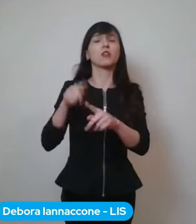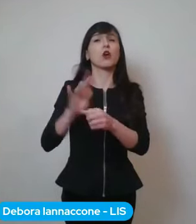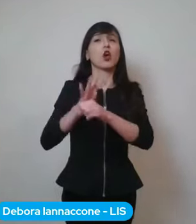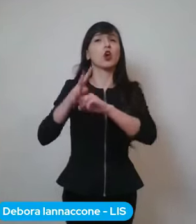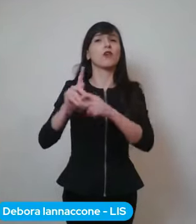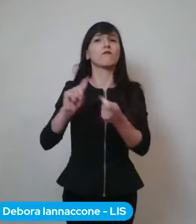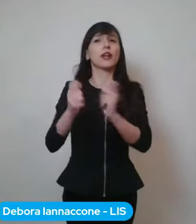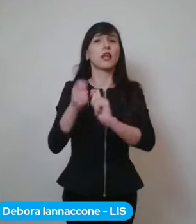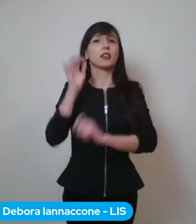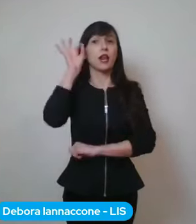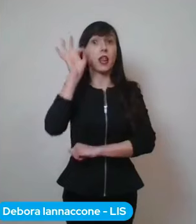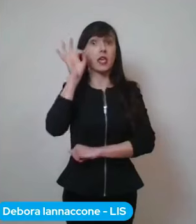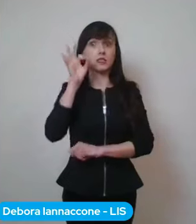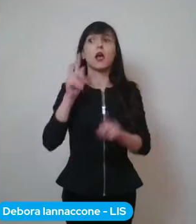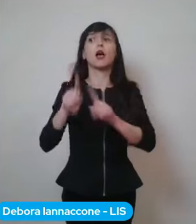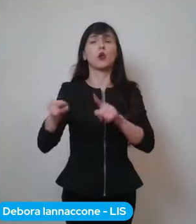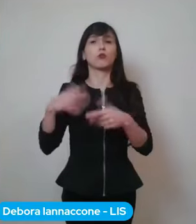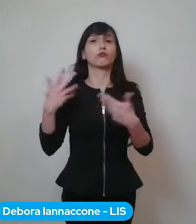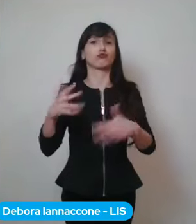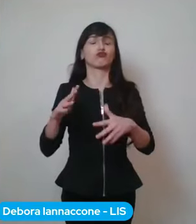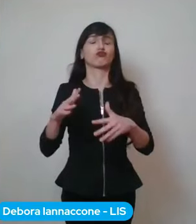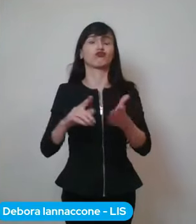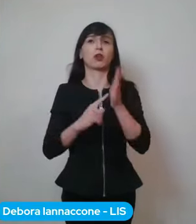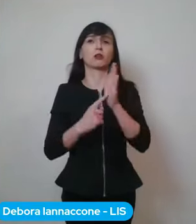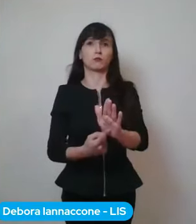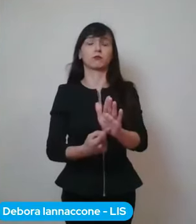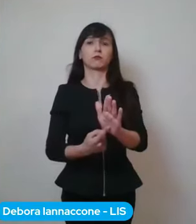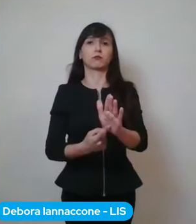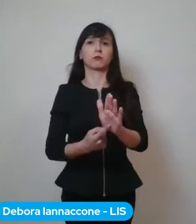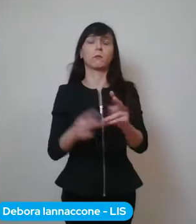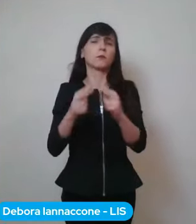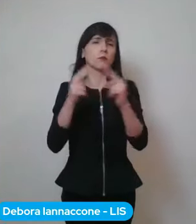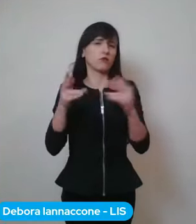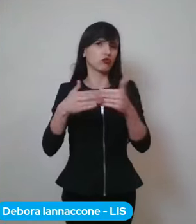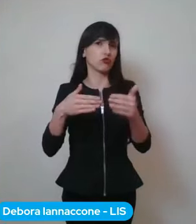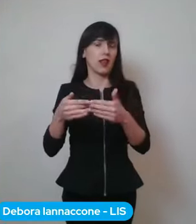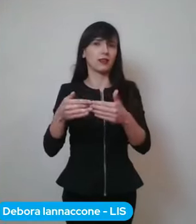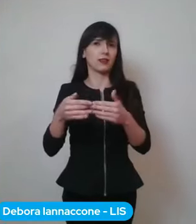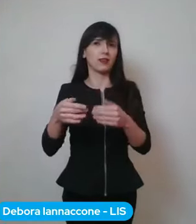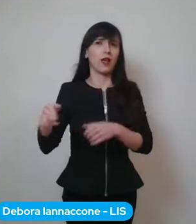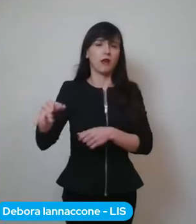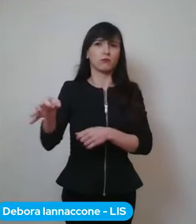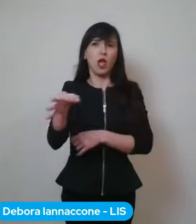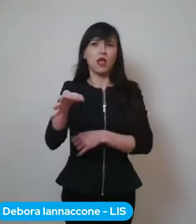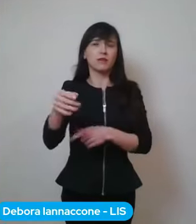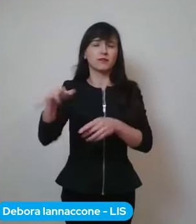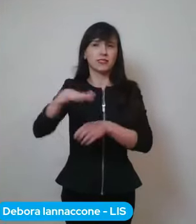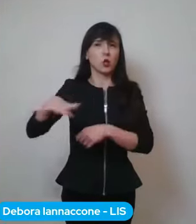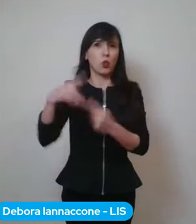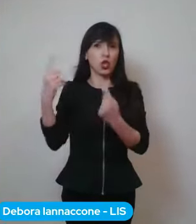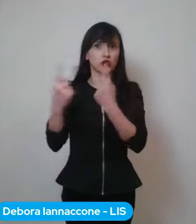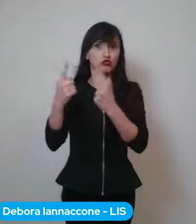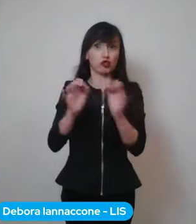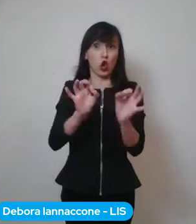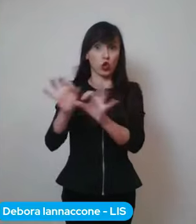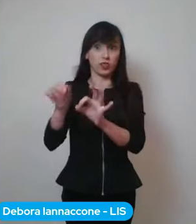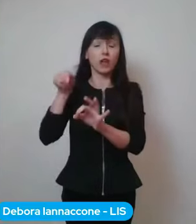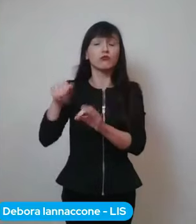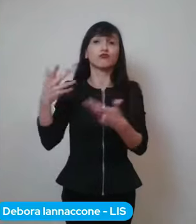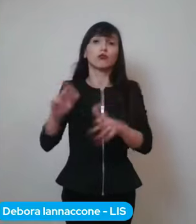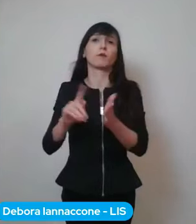dimostrati in alcuni cluster della nostra provincia e quindi tutto questo